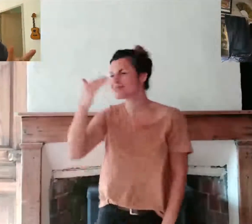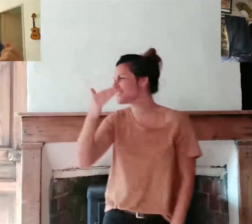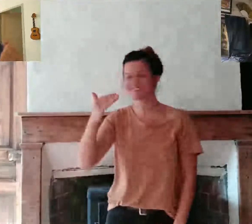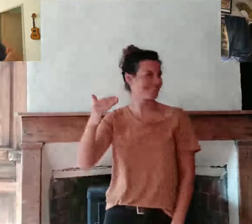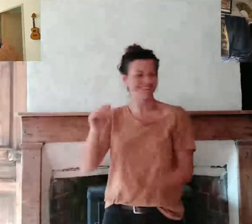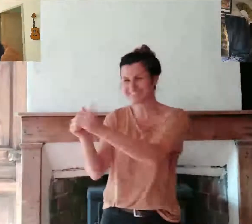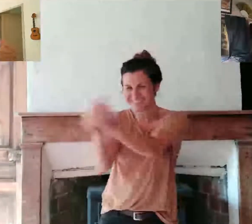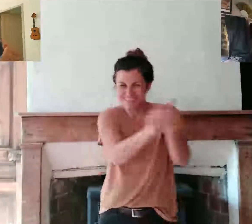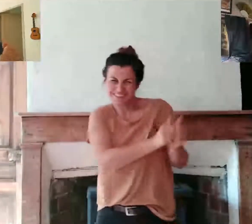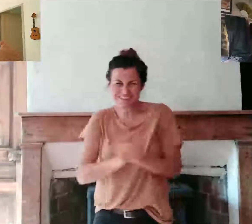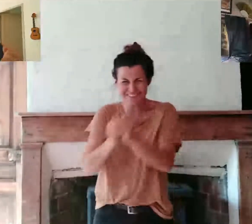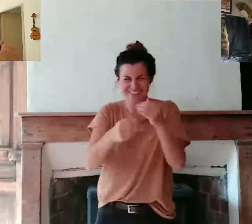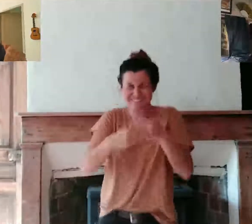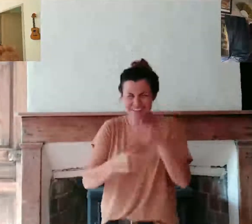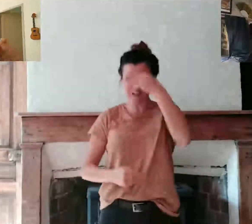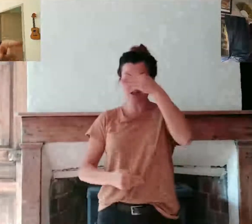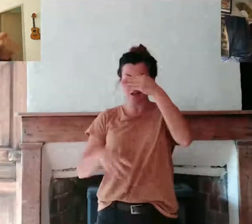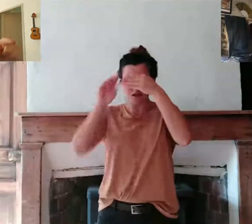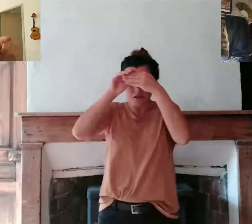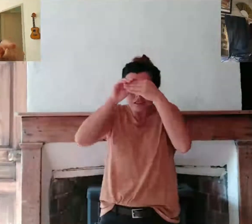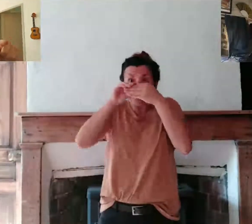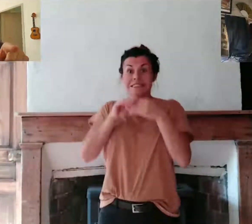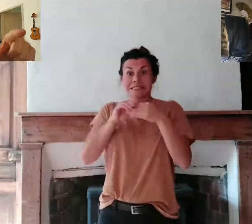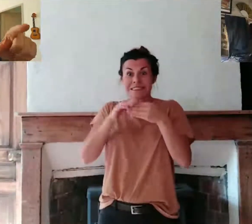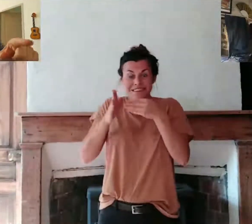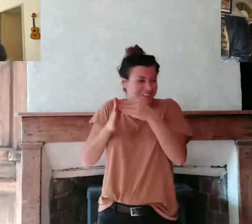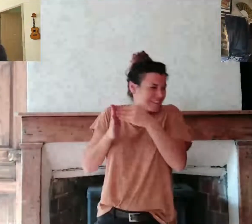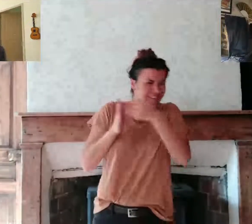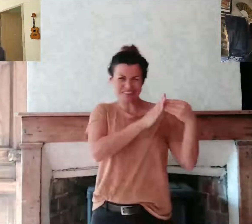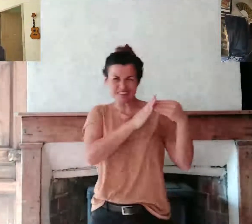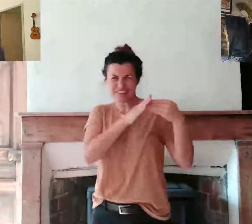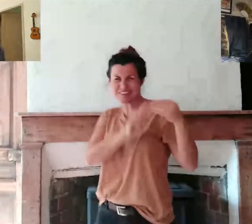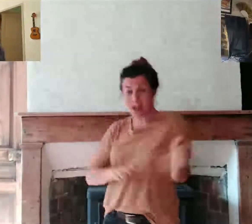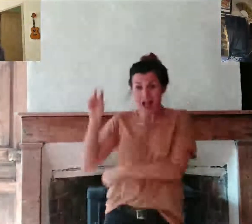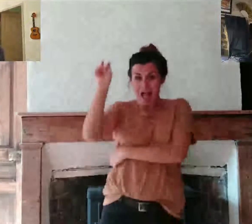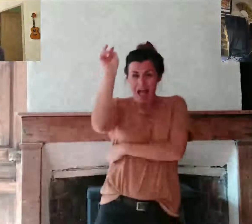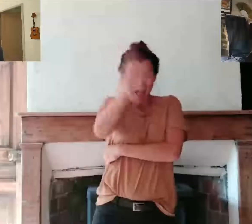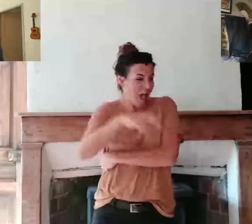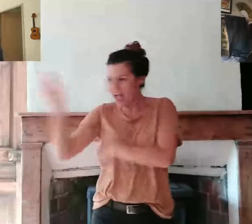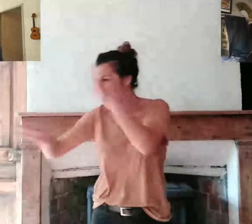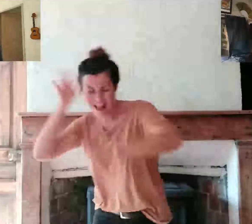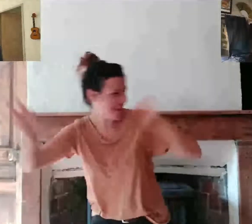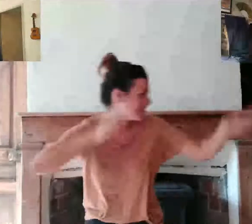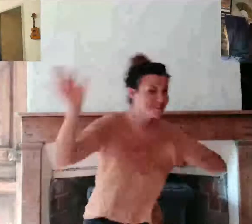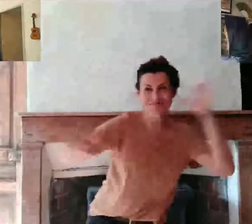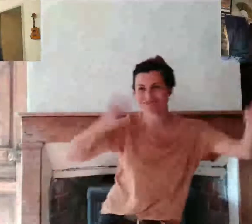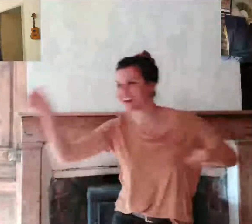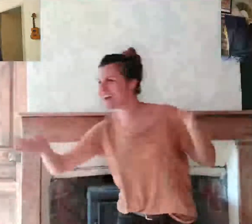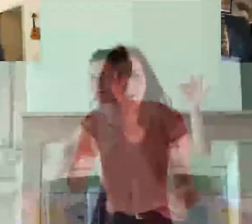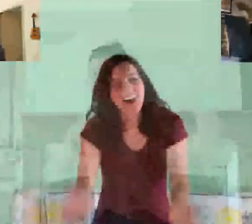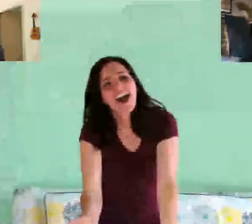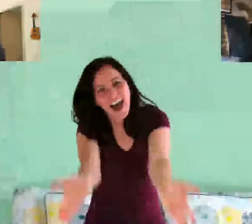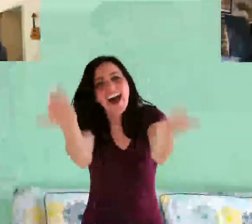nous allions plus loin pour voir Les frontières qui nous séparent